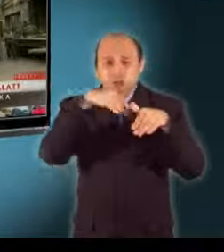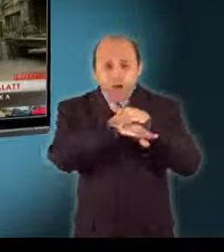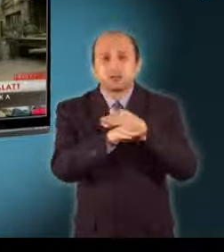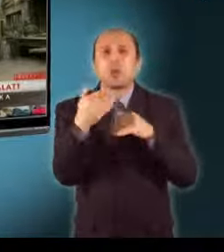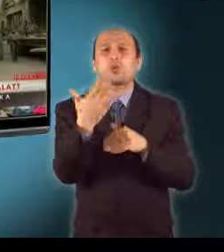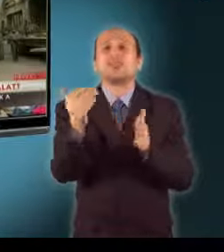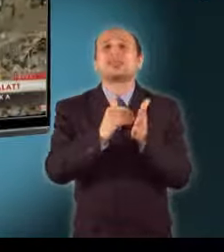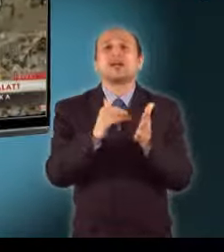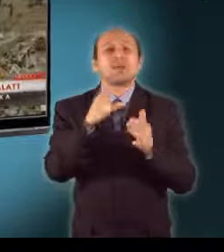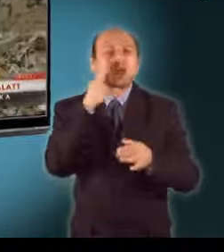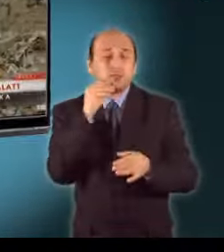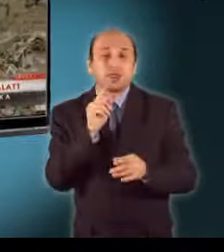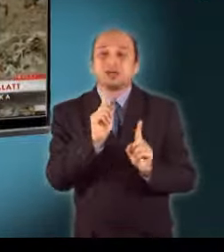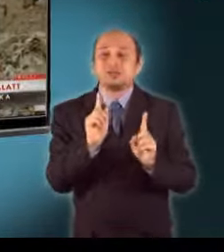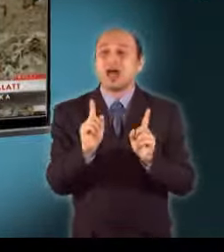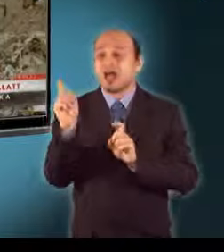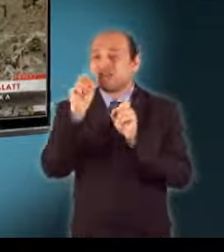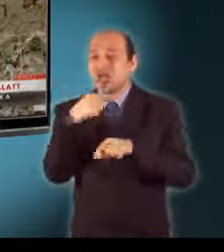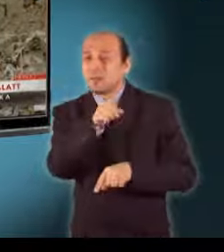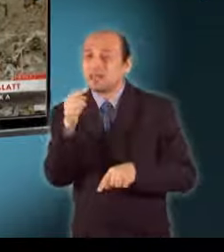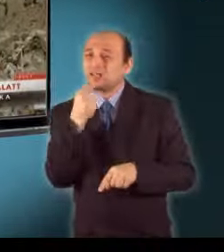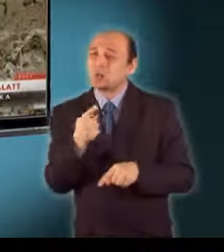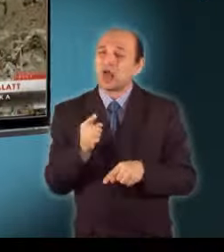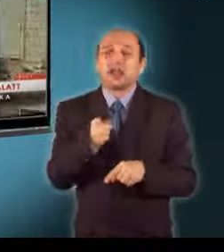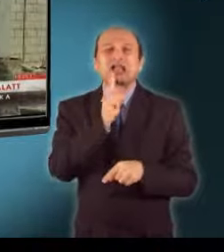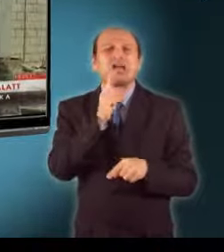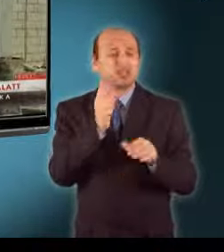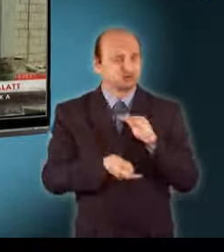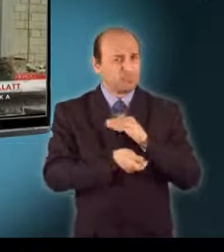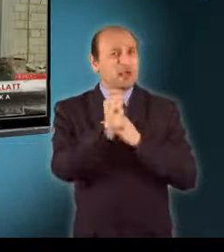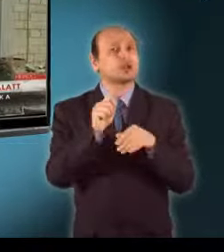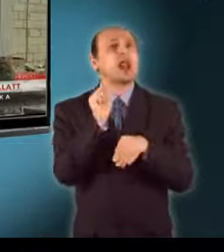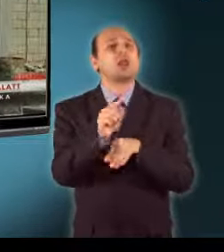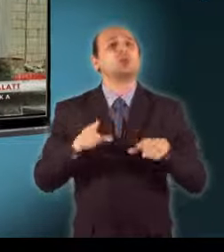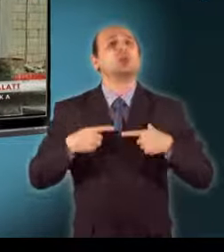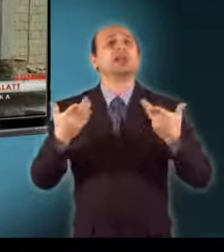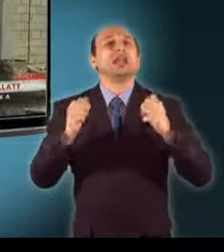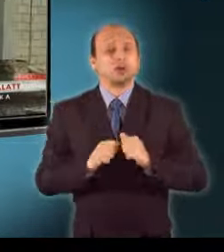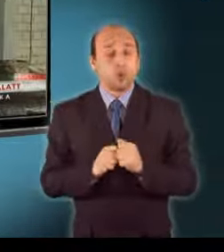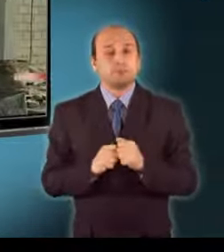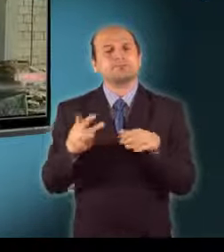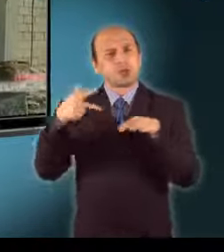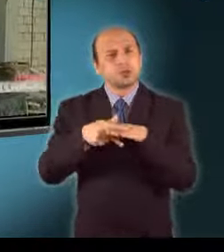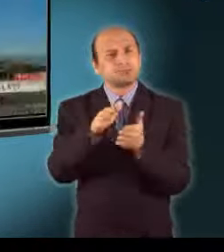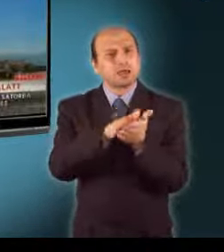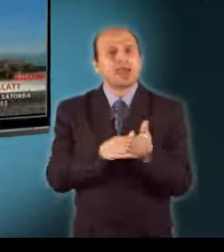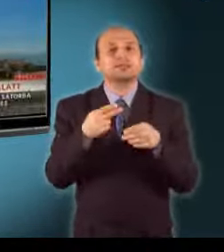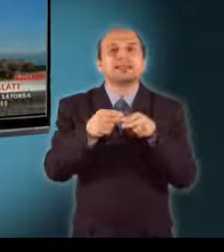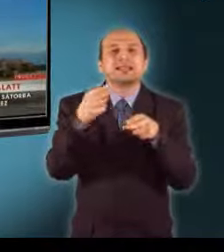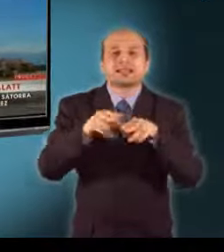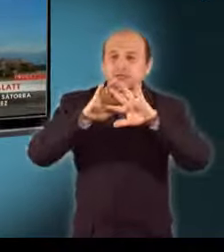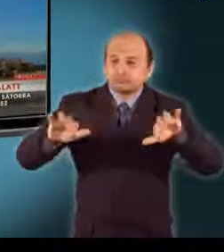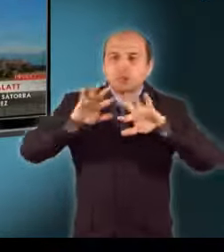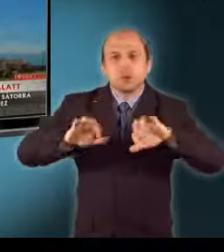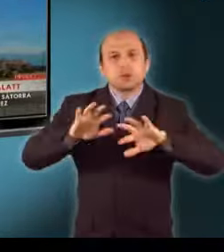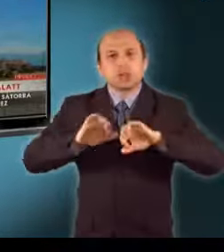de a mentőcsapatok szerint alig van esély, hogy még túlélőket találjanak. Közben elkezdték lebontani az összedőlt házakat,